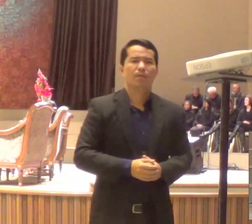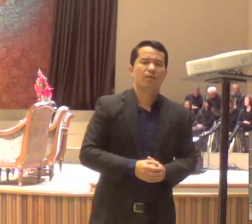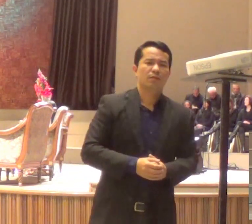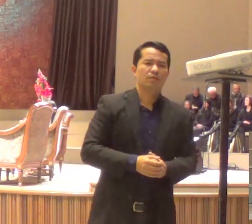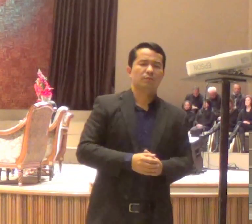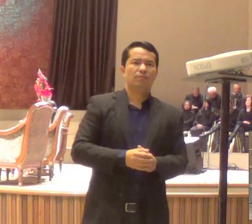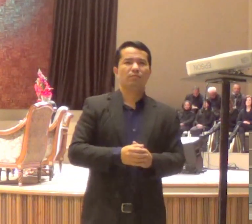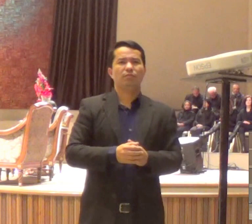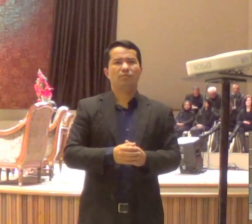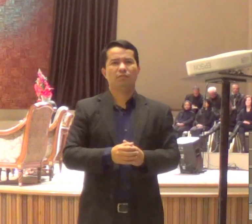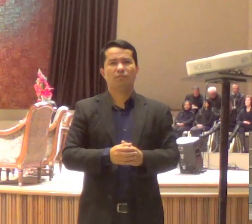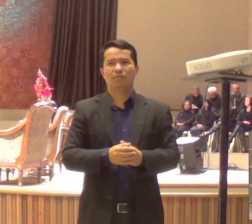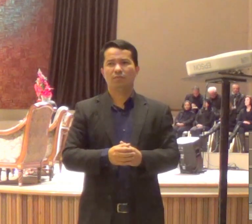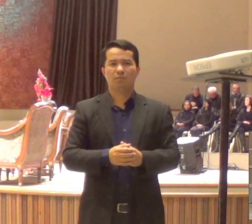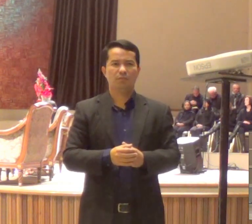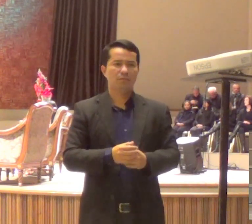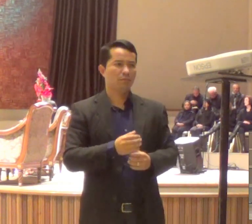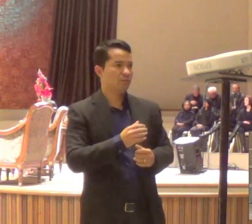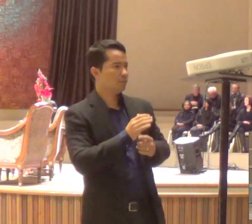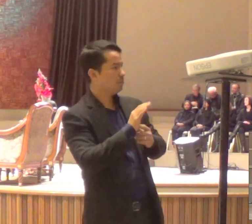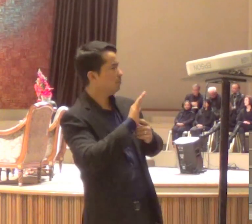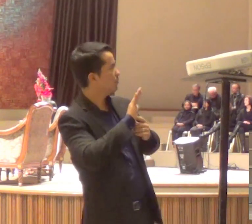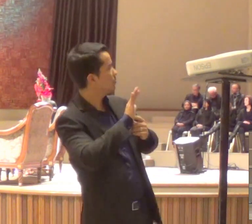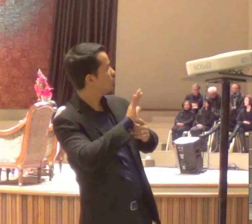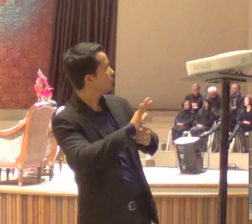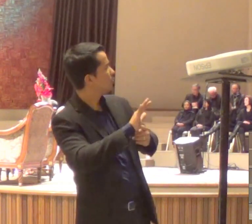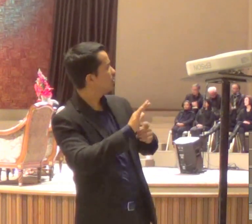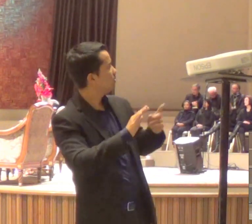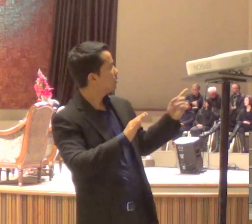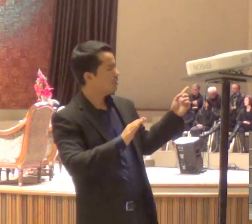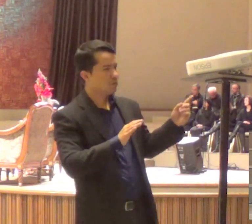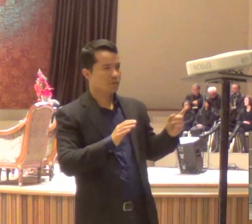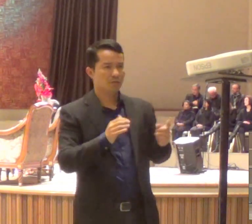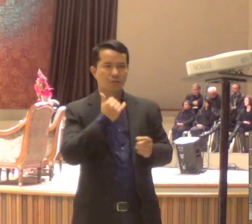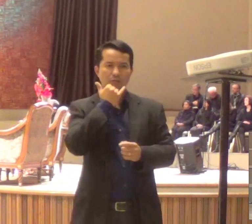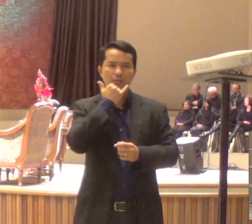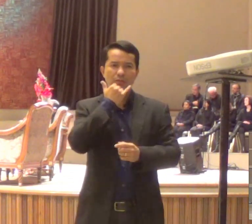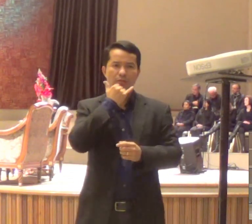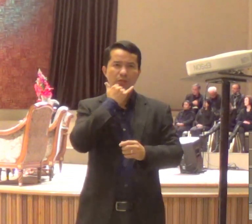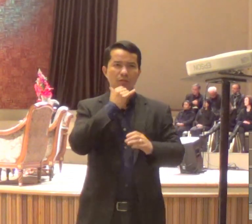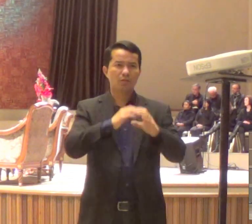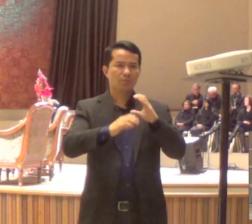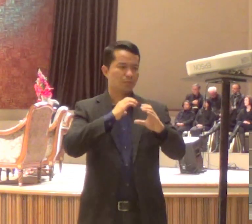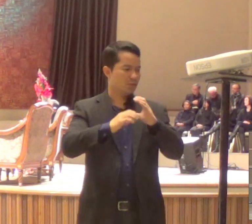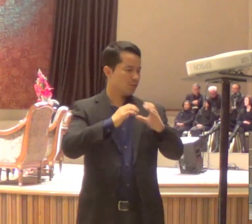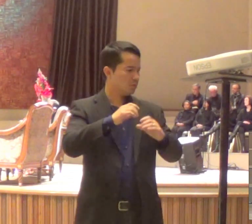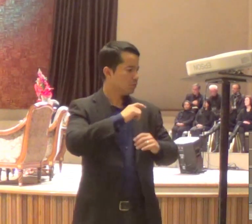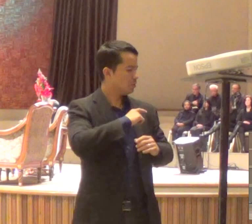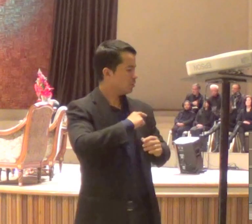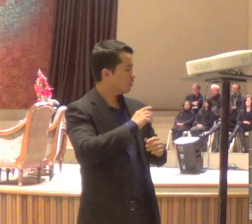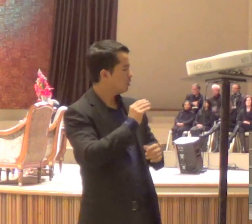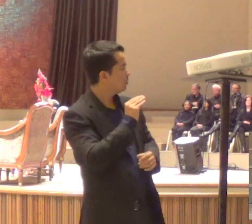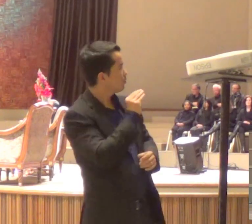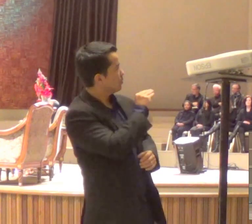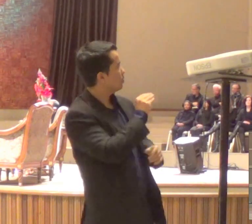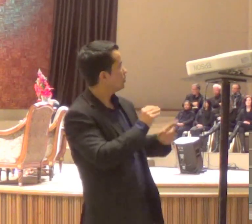pessoal, lá da comunicação, se pudesse colocar isso para mim, no ponto 6.